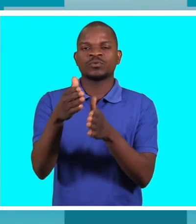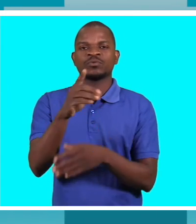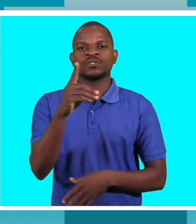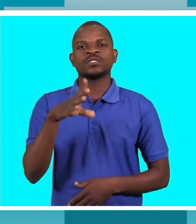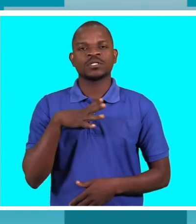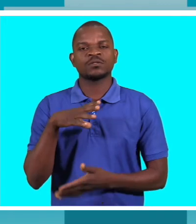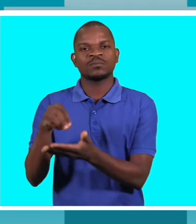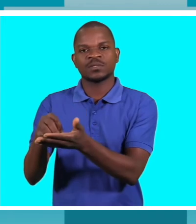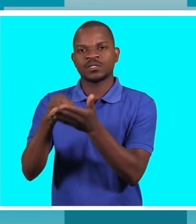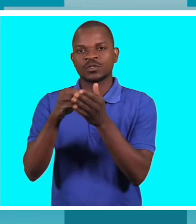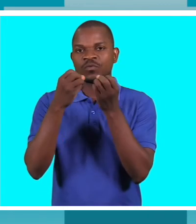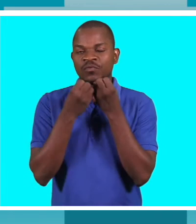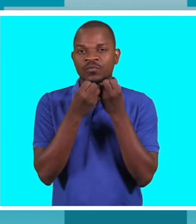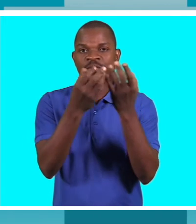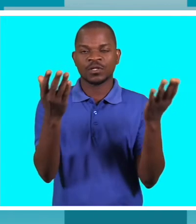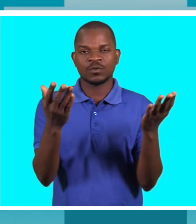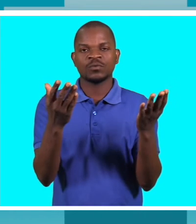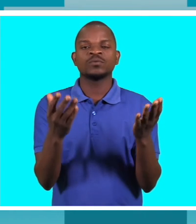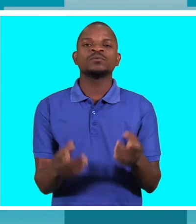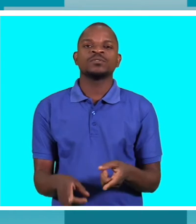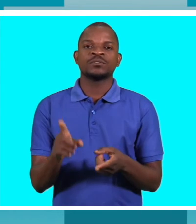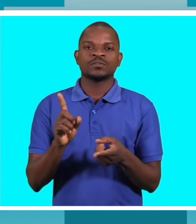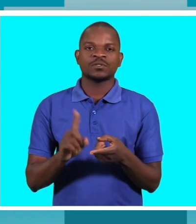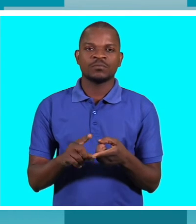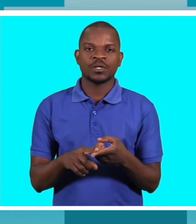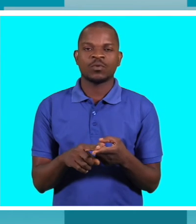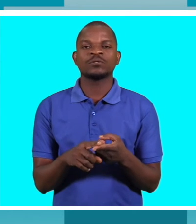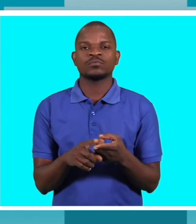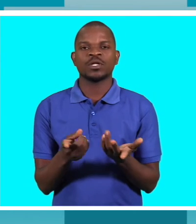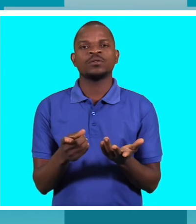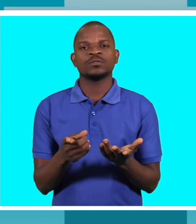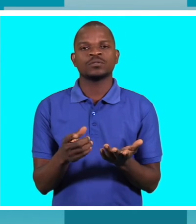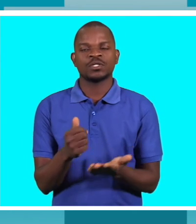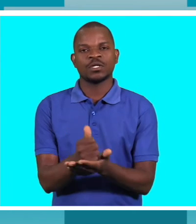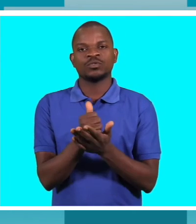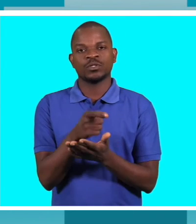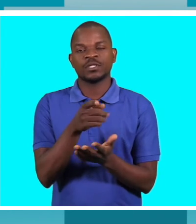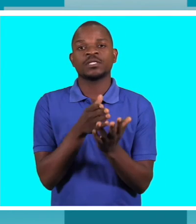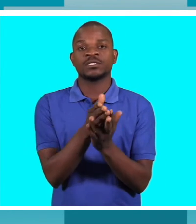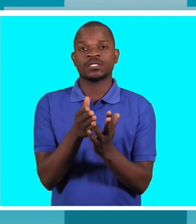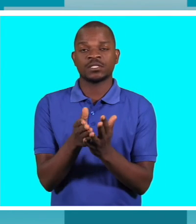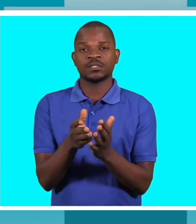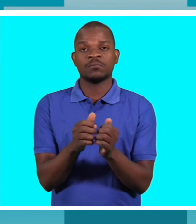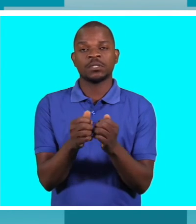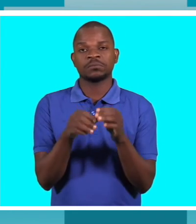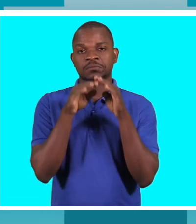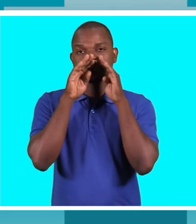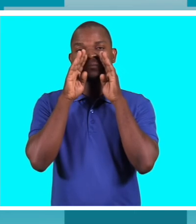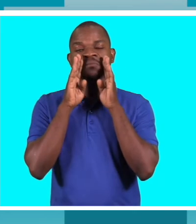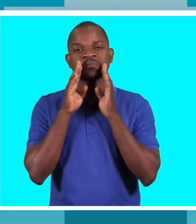e poder se beneficiar da própria estratégia mas infelizmente no nosso país eu acho que há muitos